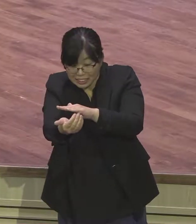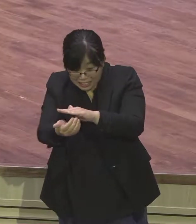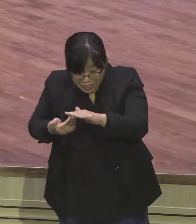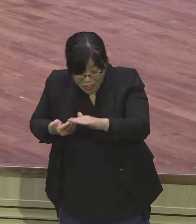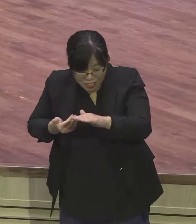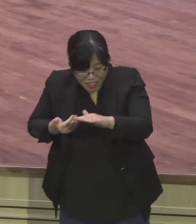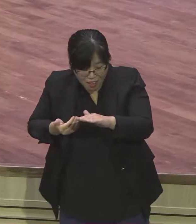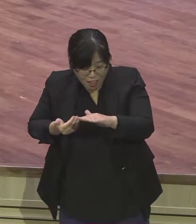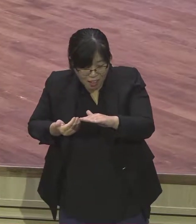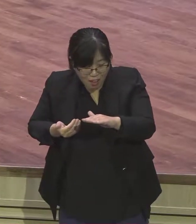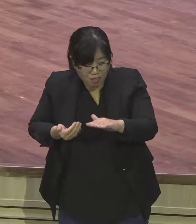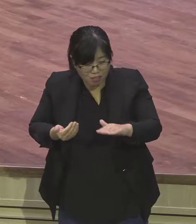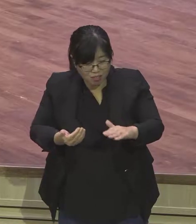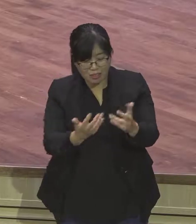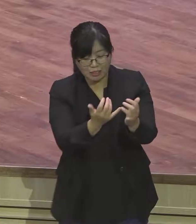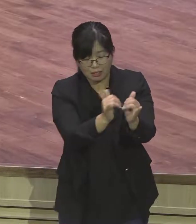않고 있다는 사실을 볼 수가 있어요.